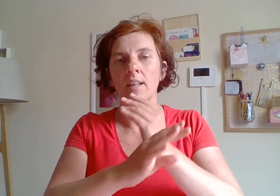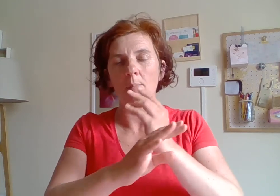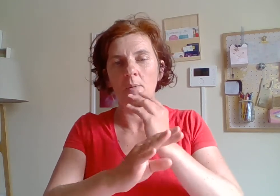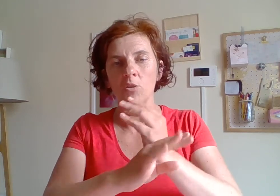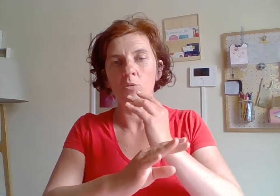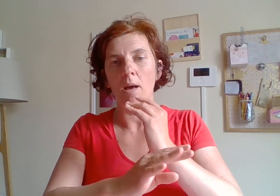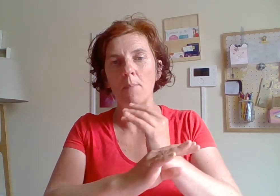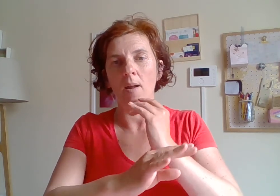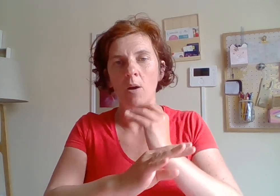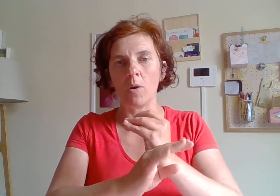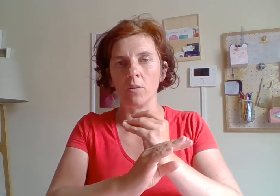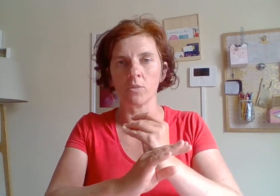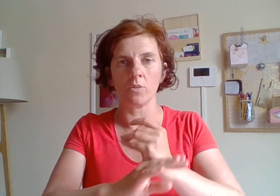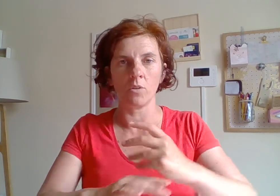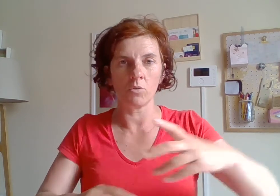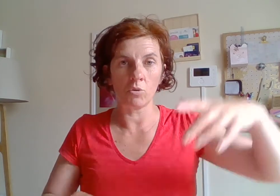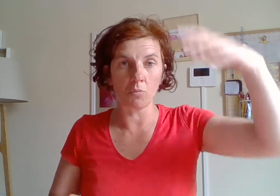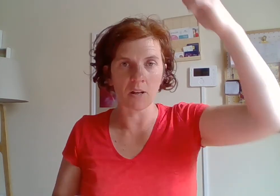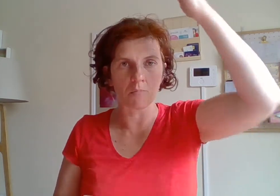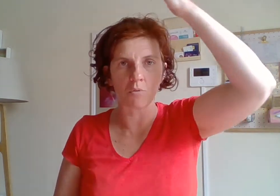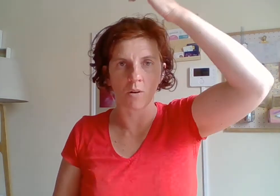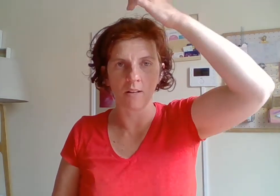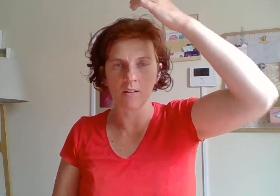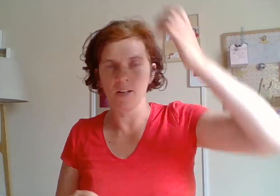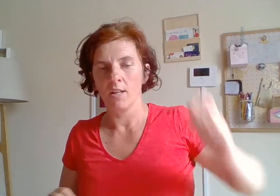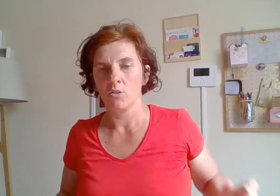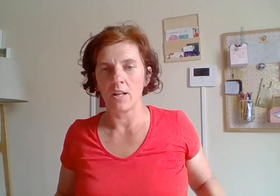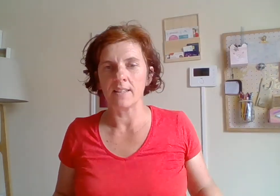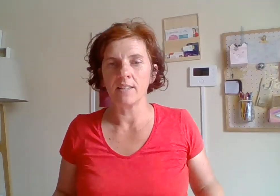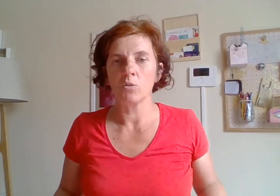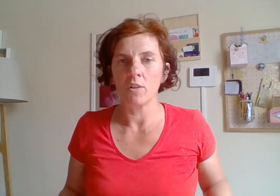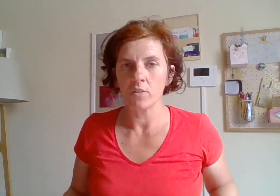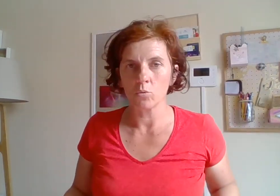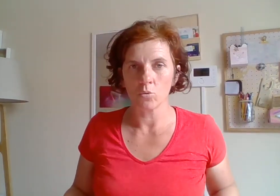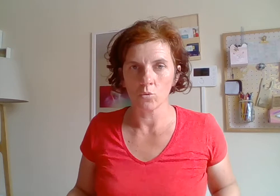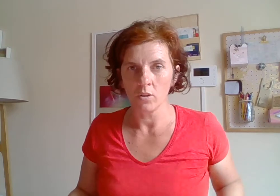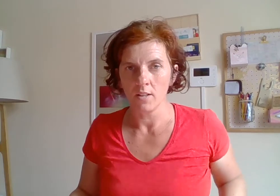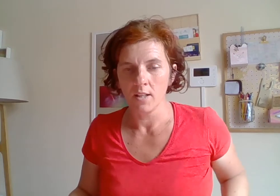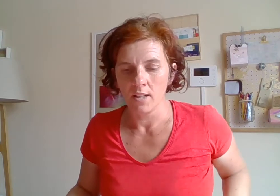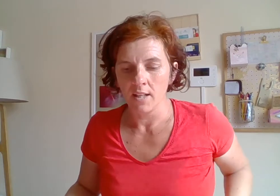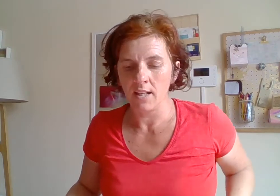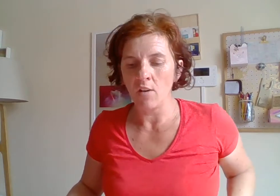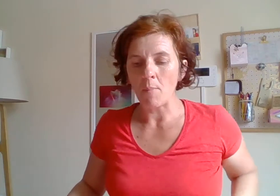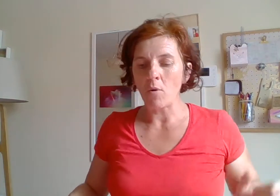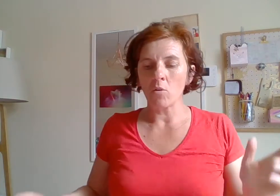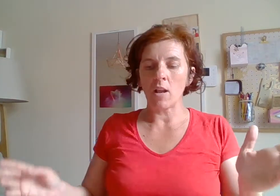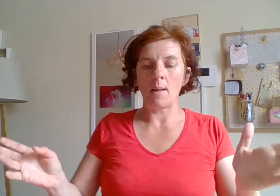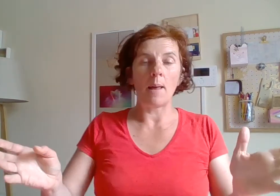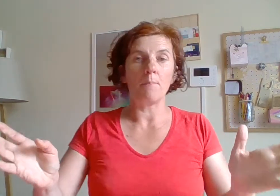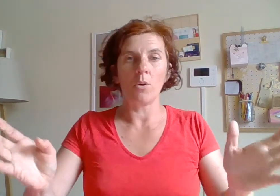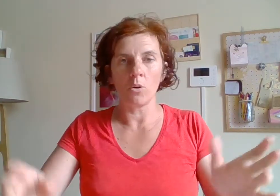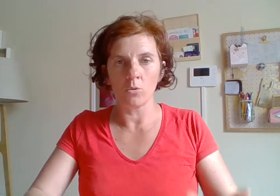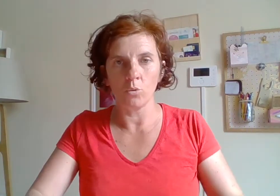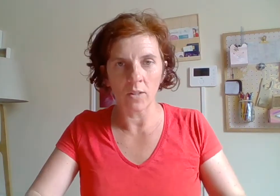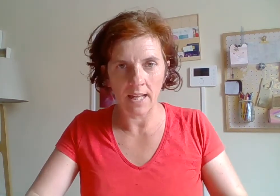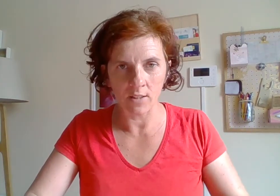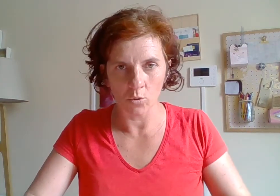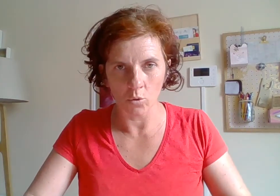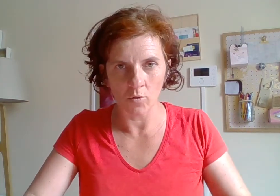c'est la première chose par rapport à la croyance. Ensuite, tu peux aller plus loin dans la technique de FT toujours. Et là, on va prendre la peur du regard des autres. On va